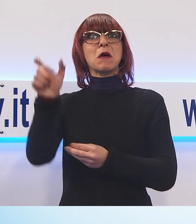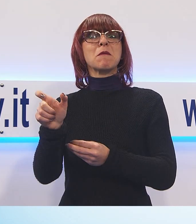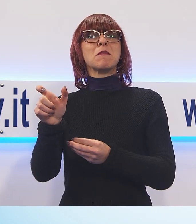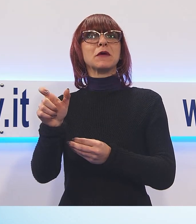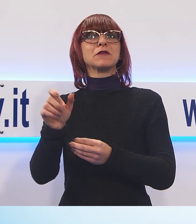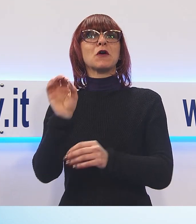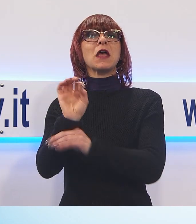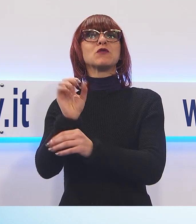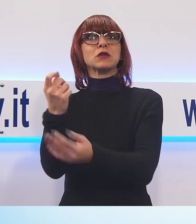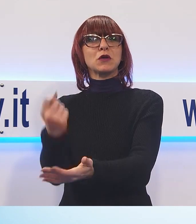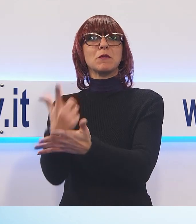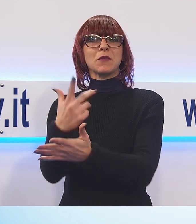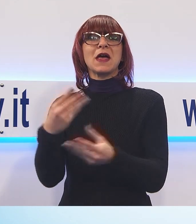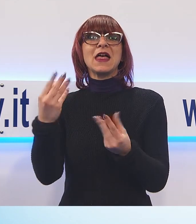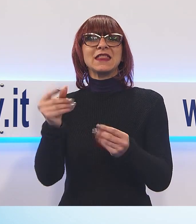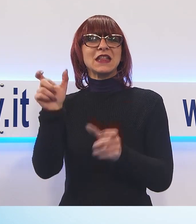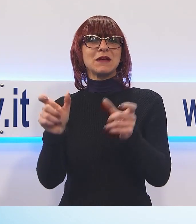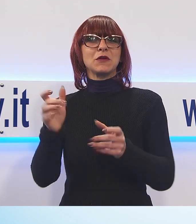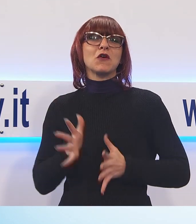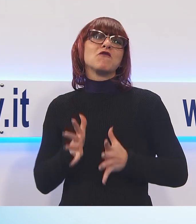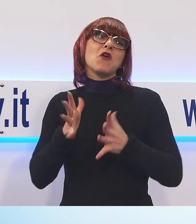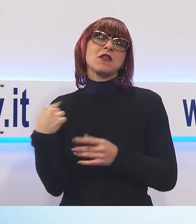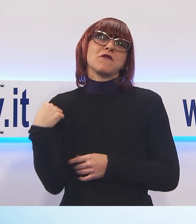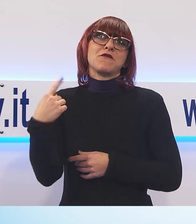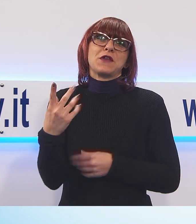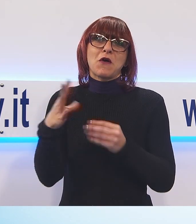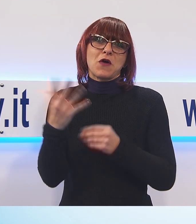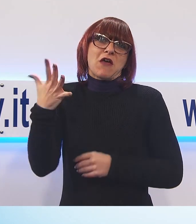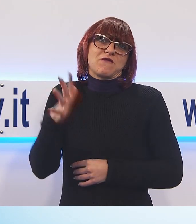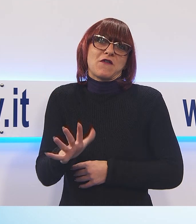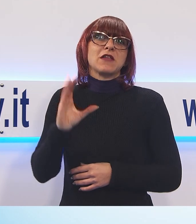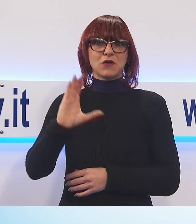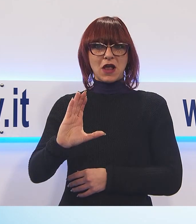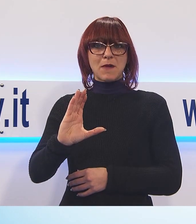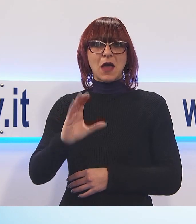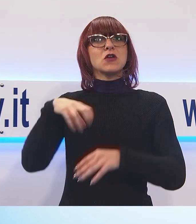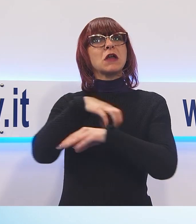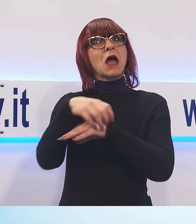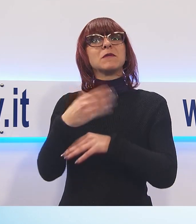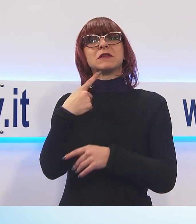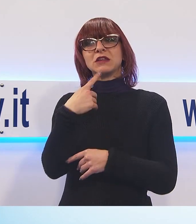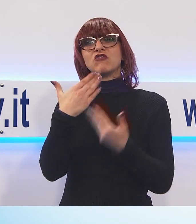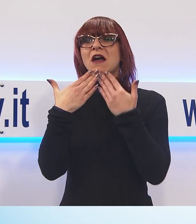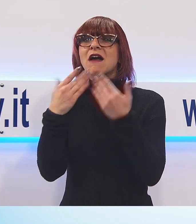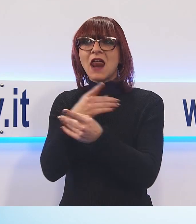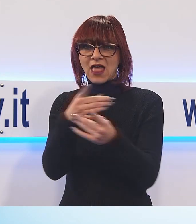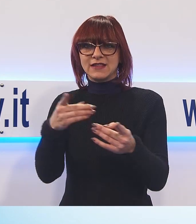che tanti volontari in questi anni hanno fatto a Capannori e per i quali appunto l'amministrazione li ringrazia.